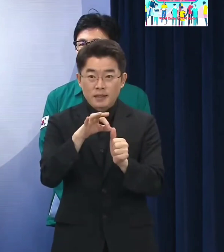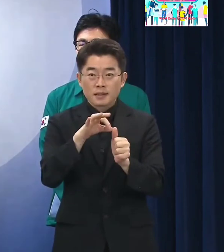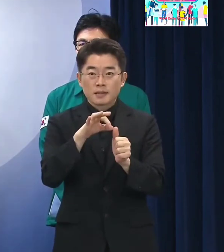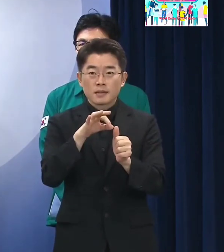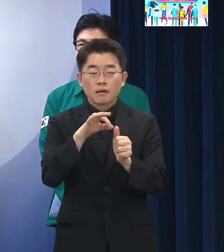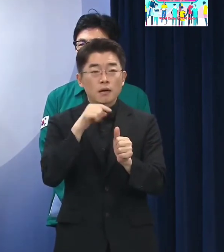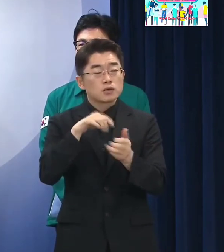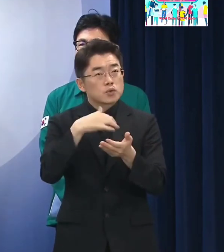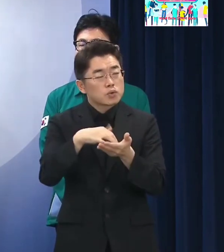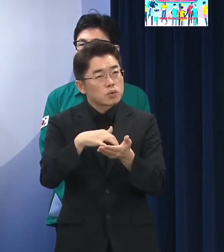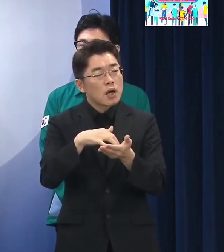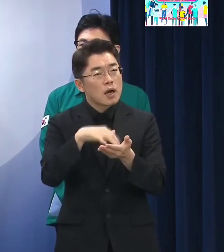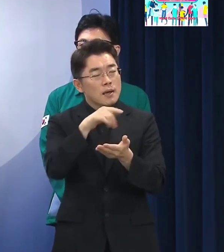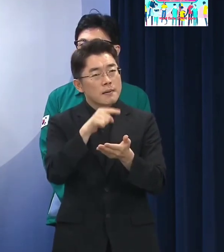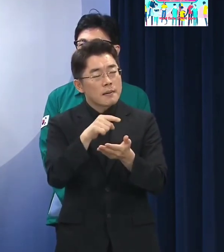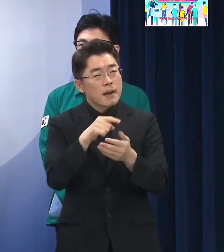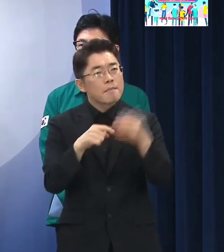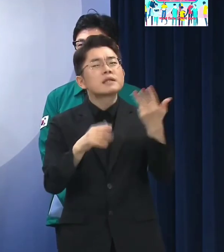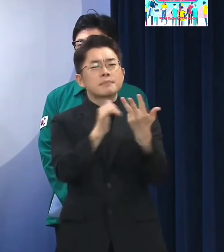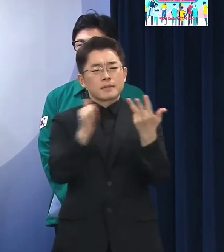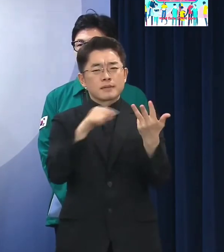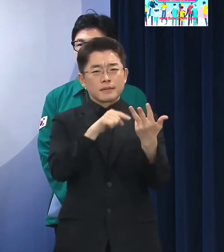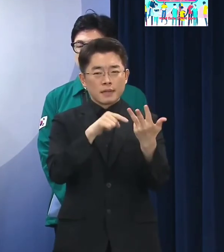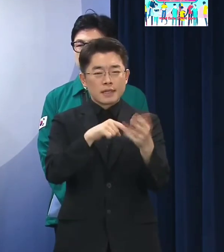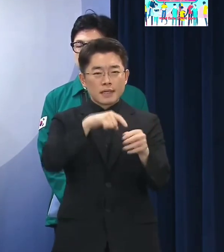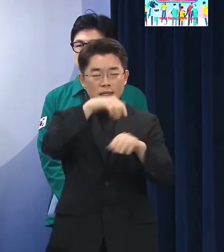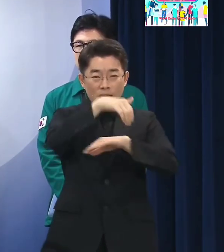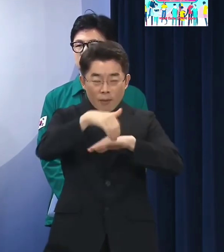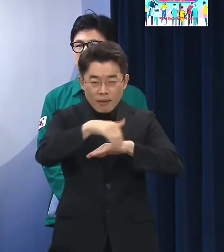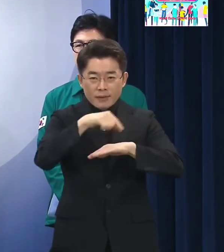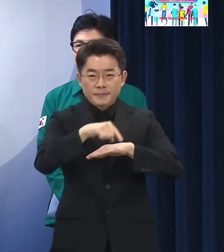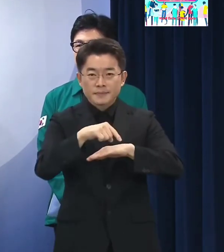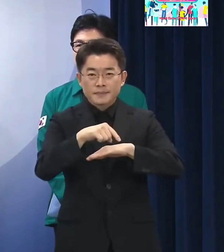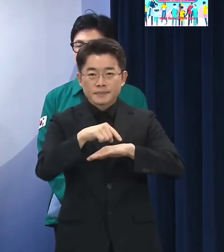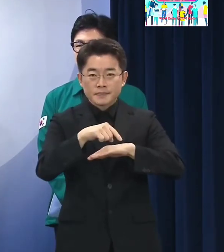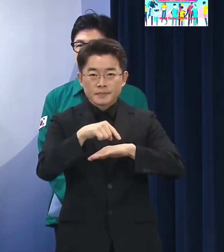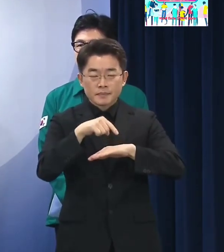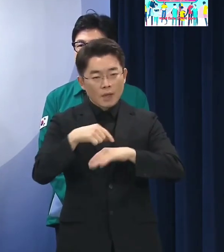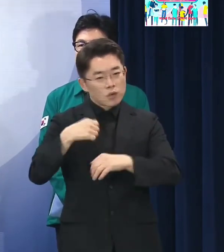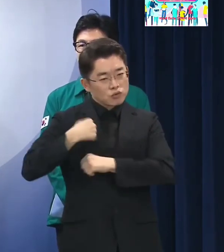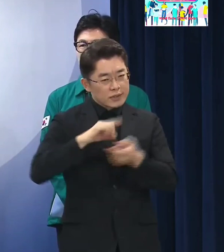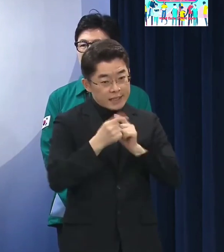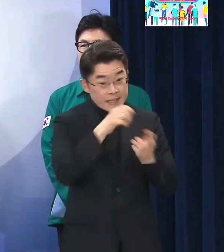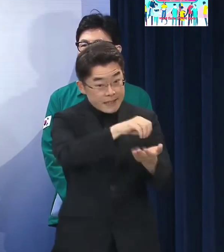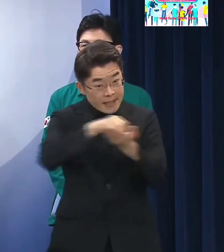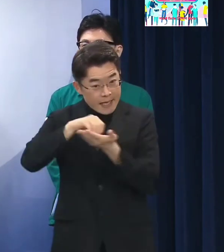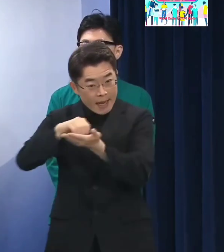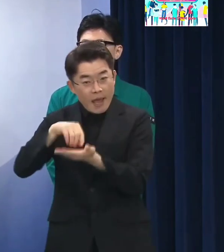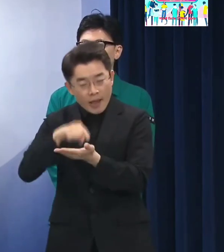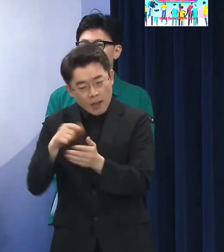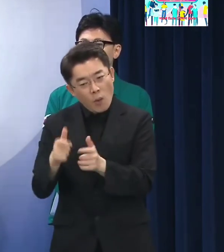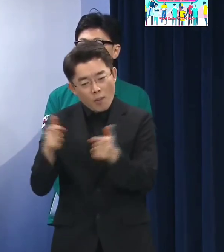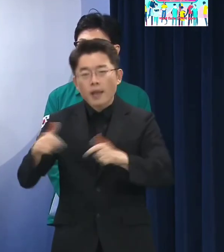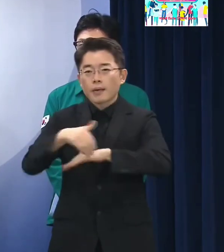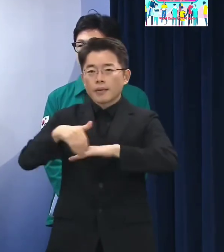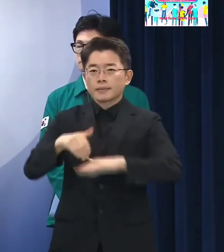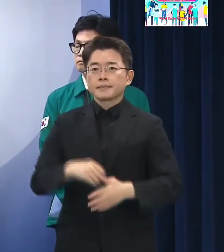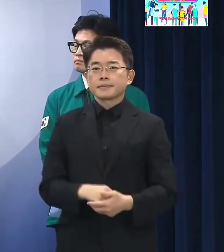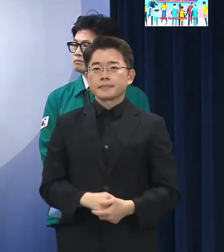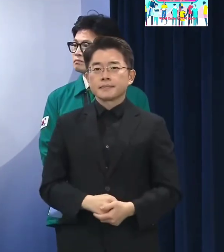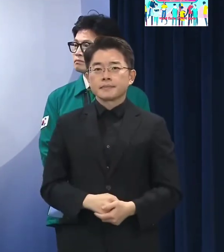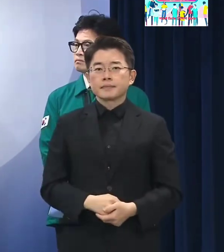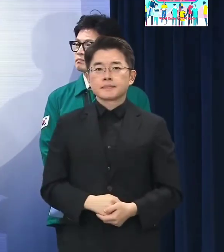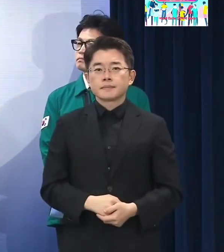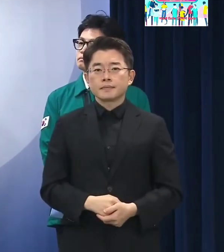시점을 8,000 정도로 보고 운영하는 방안을 지금 관계부처하고 협의를 하겠다는 말씀입니다 그리고